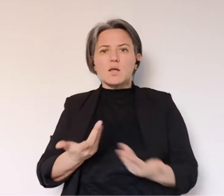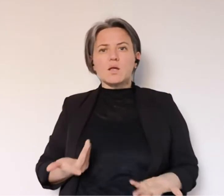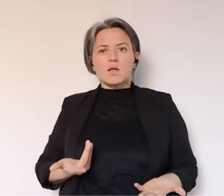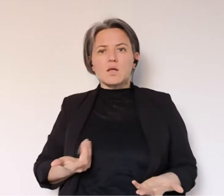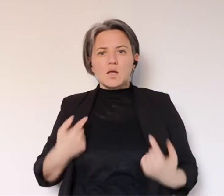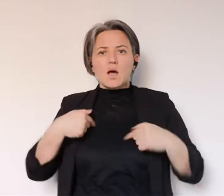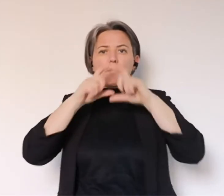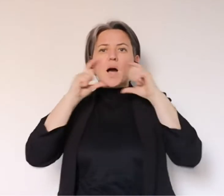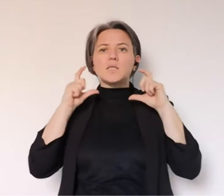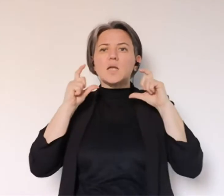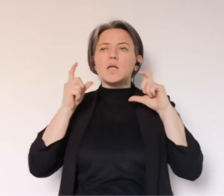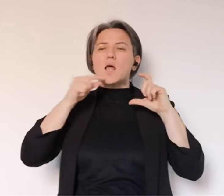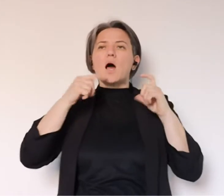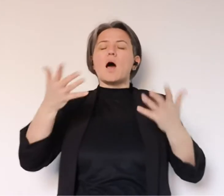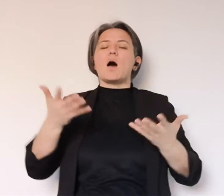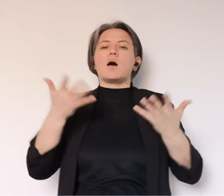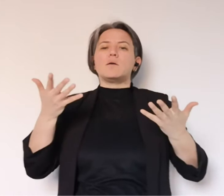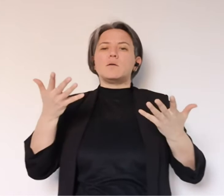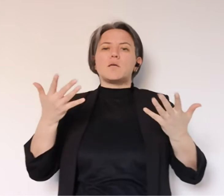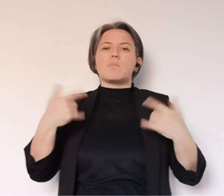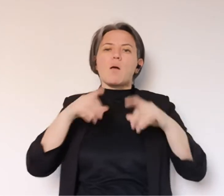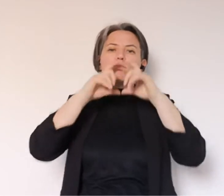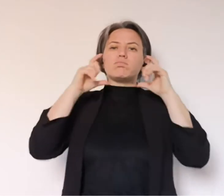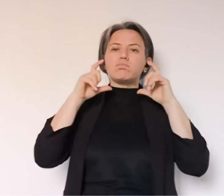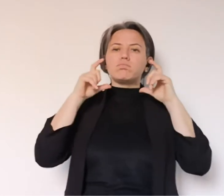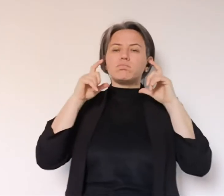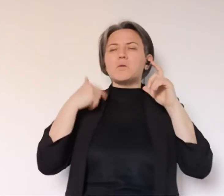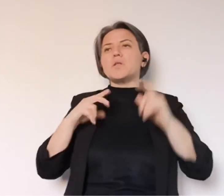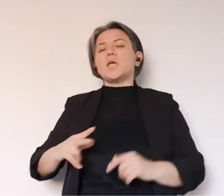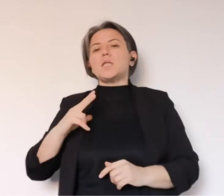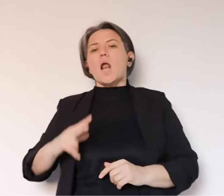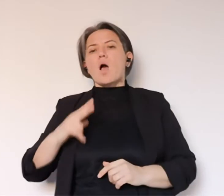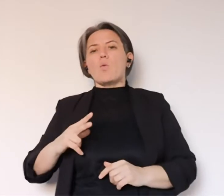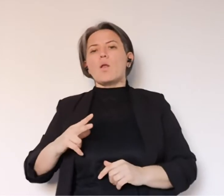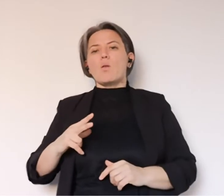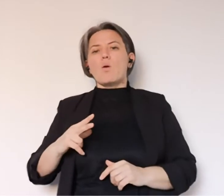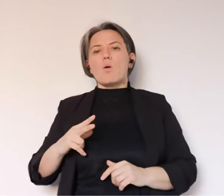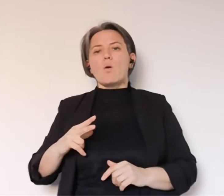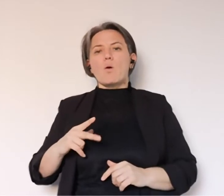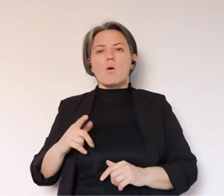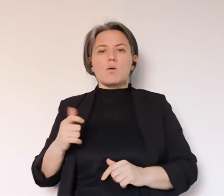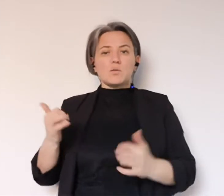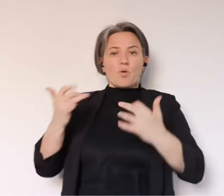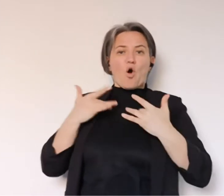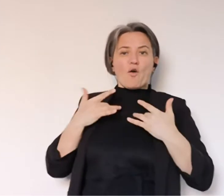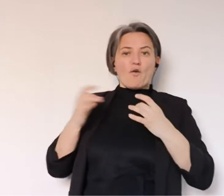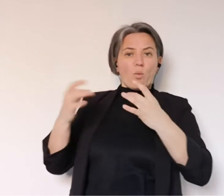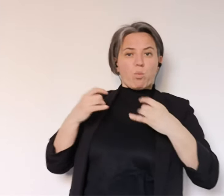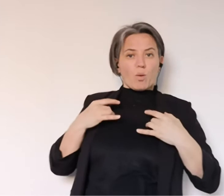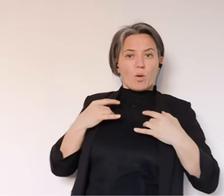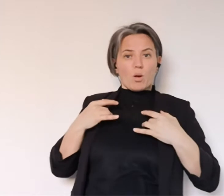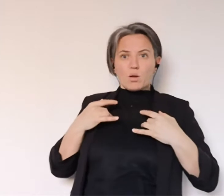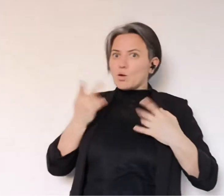dicendo com'è la cosa, perché altrimenti sembra che quella mascherina in realtà sia qualcosa che nel momento in me la